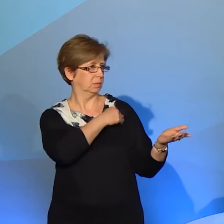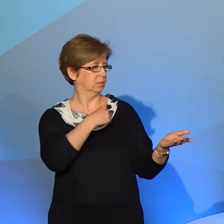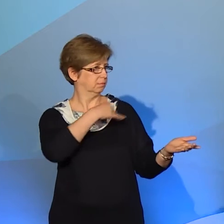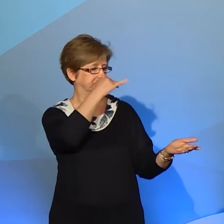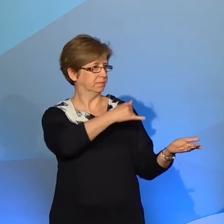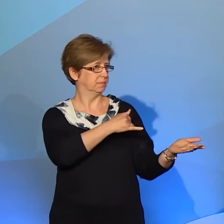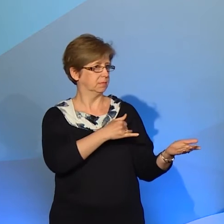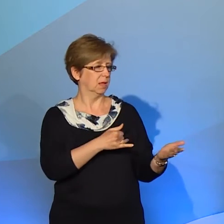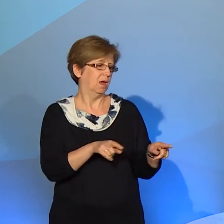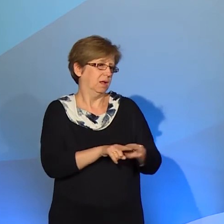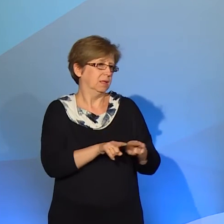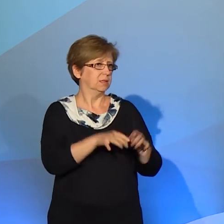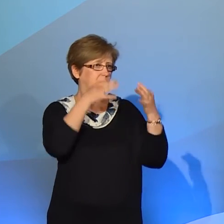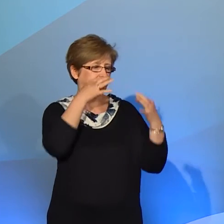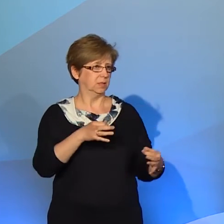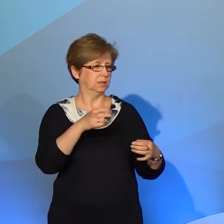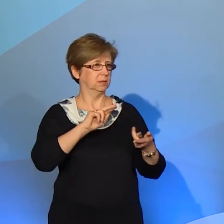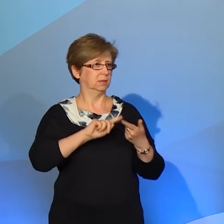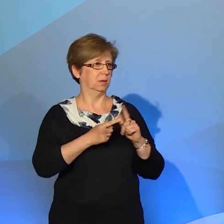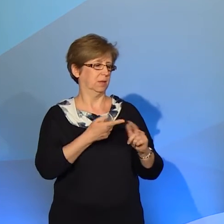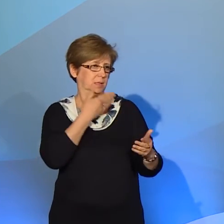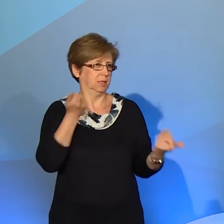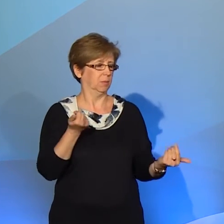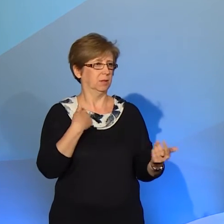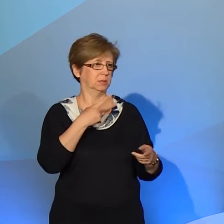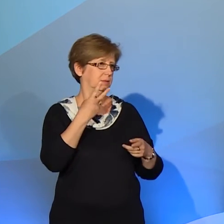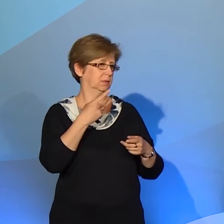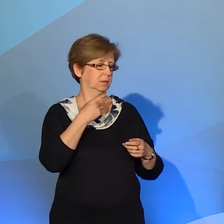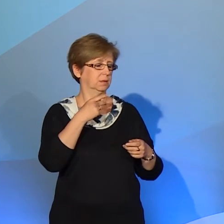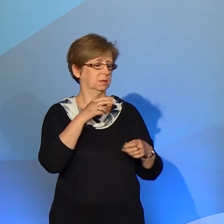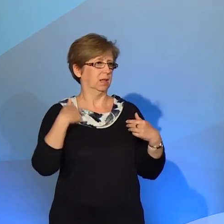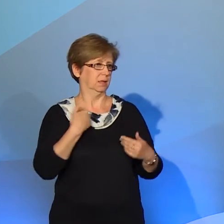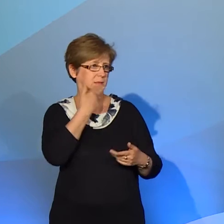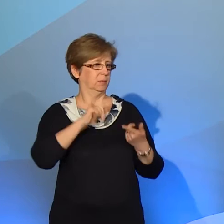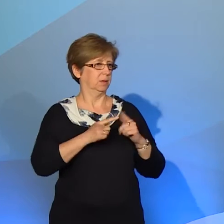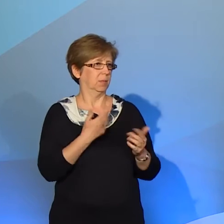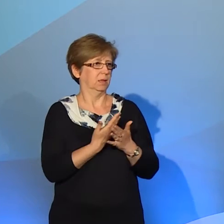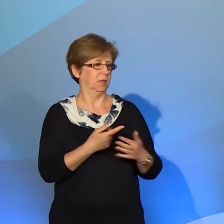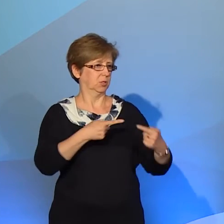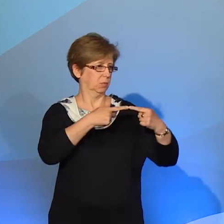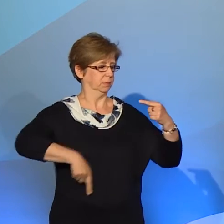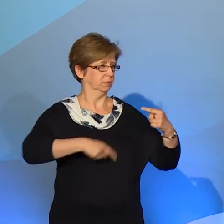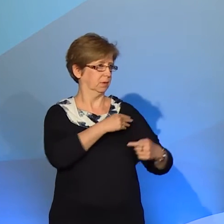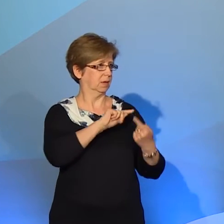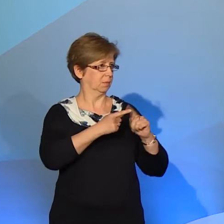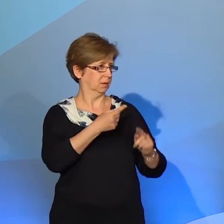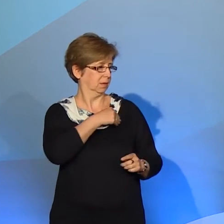język chiński czy angielski nie ma gramatyki, bo nie ma gramatyki polskiej. Niech Państwo zauważą, że przez 100 lat, mniej więcej od połowy